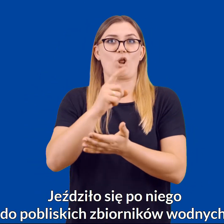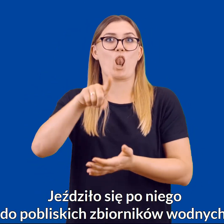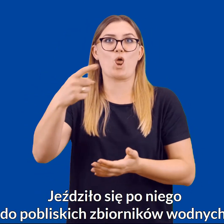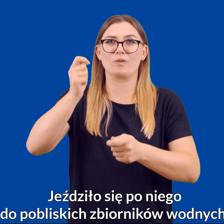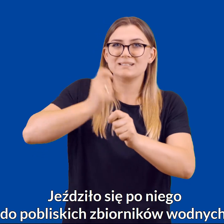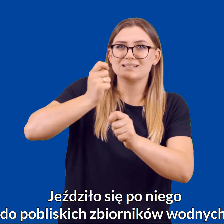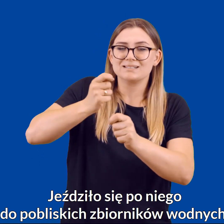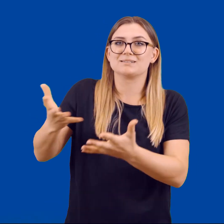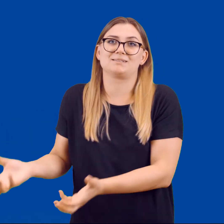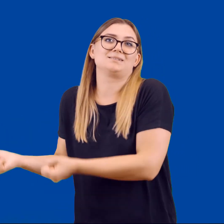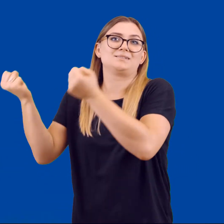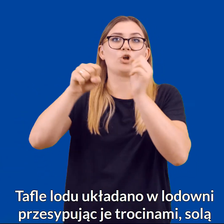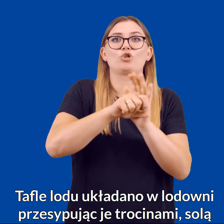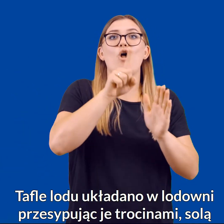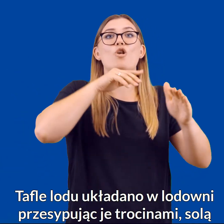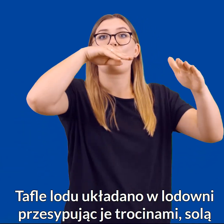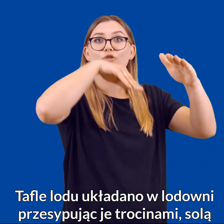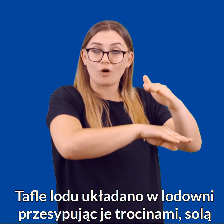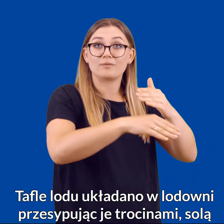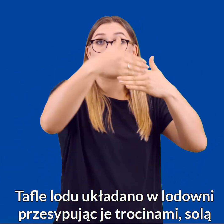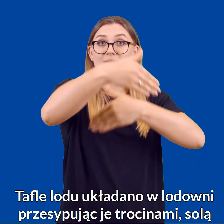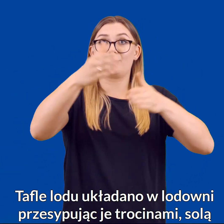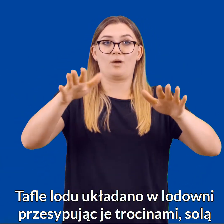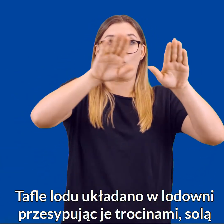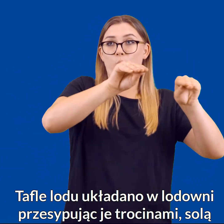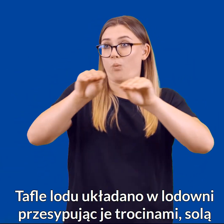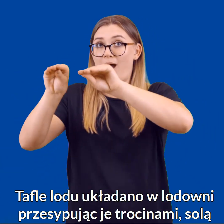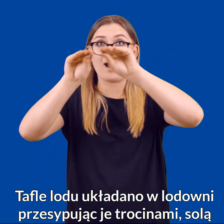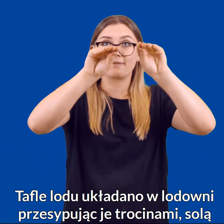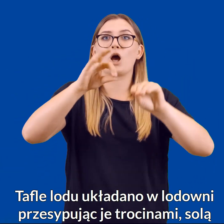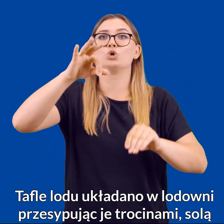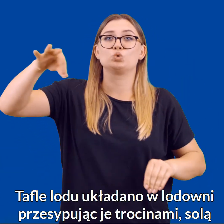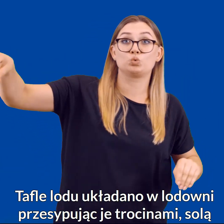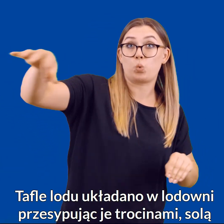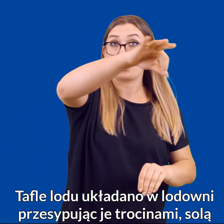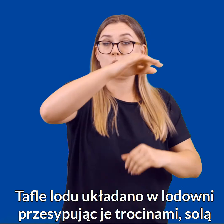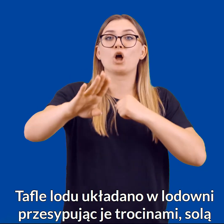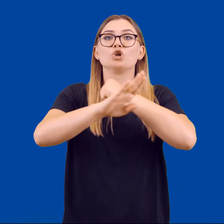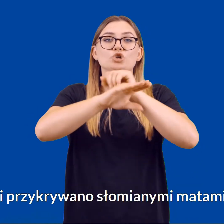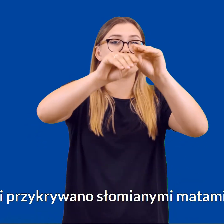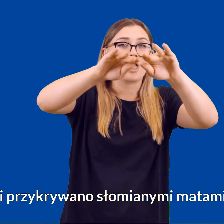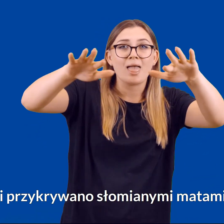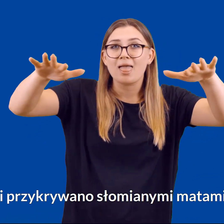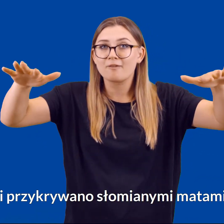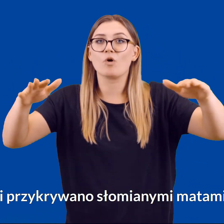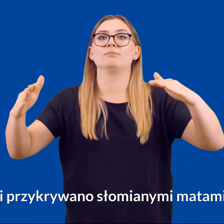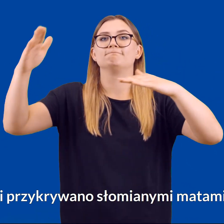zbiorników wodnych. Tafle lodu układano w lodowni przesypując je trocinami, solą i przykrywano słomianymi